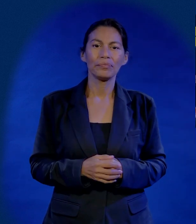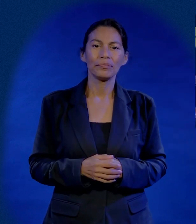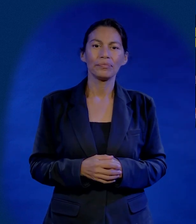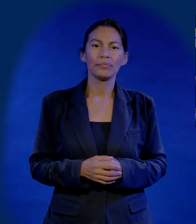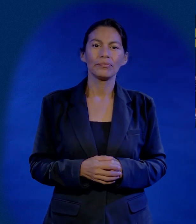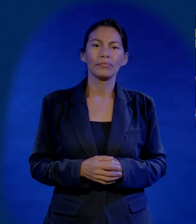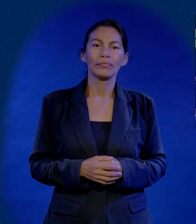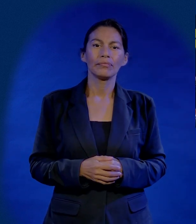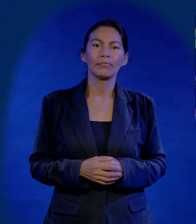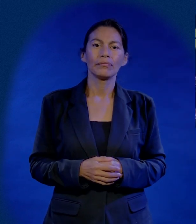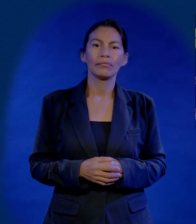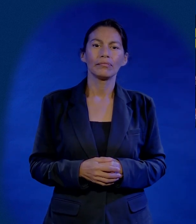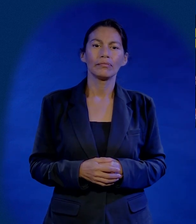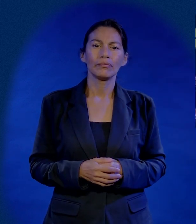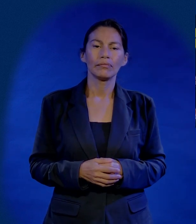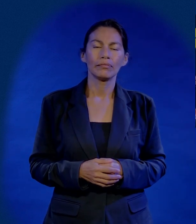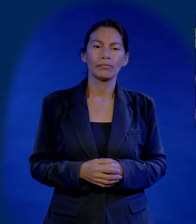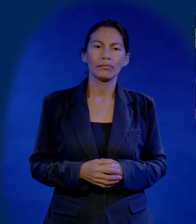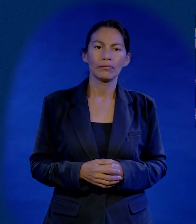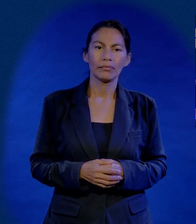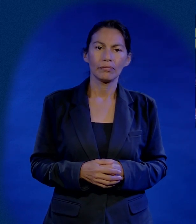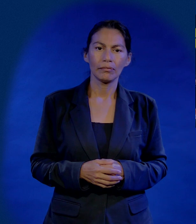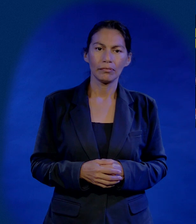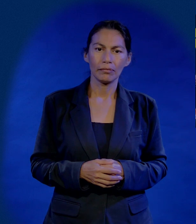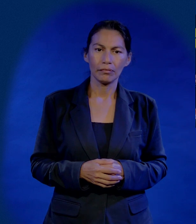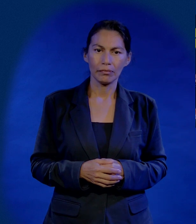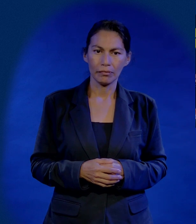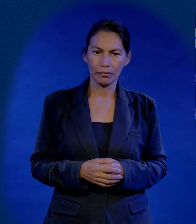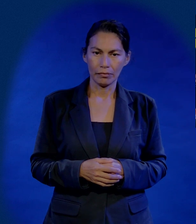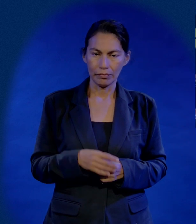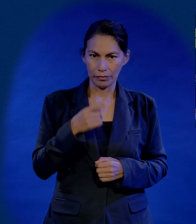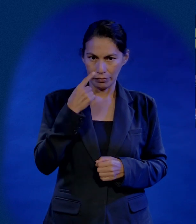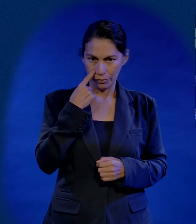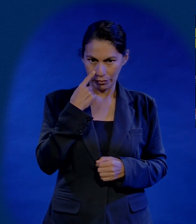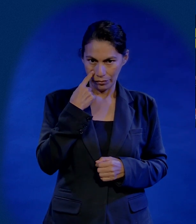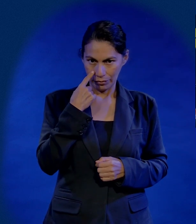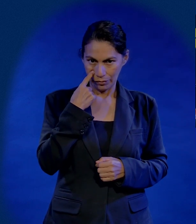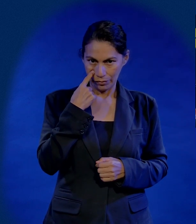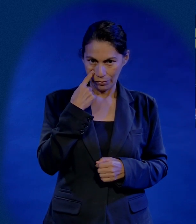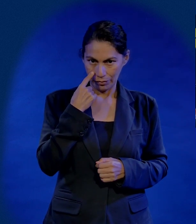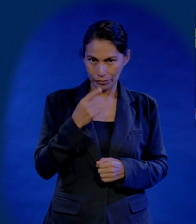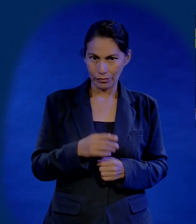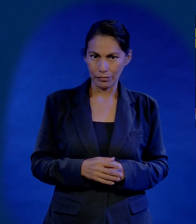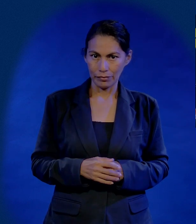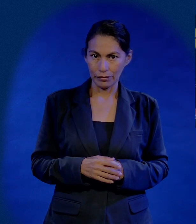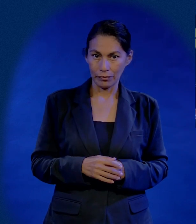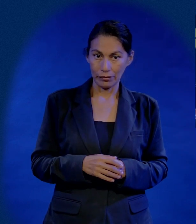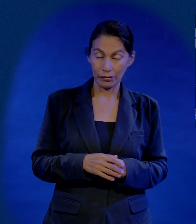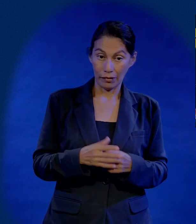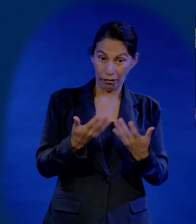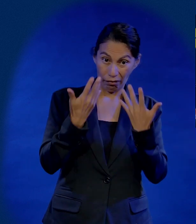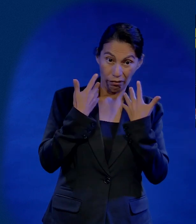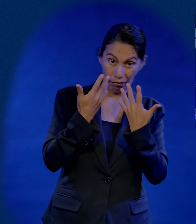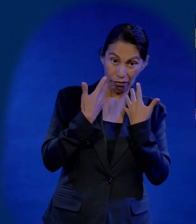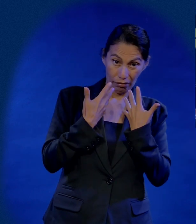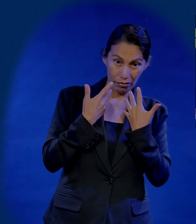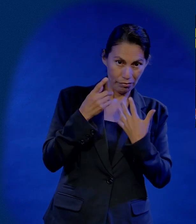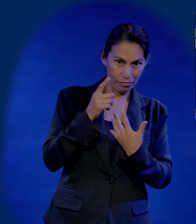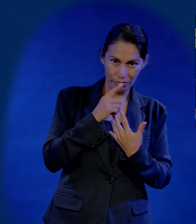Mateo, Jesús va a abordar un tema que me parece muy delicado y digno de consideración. Recuerde, no nos